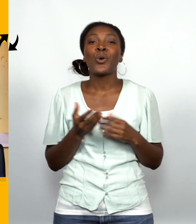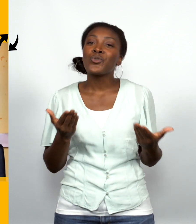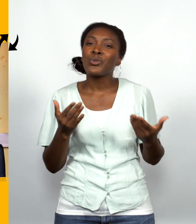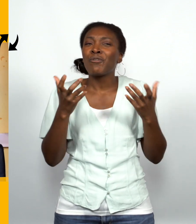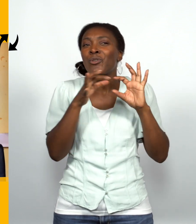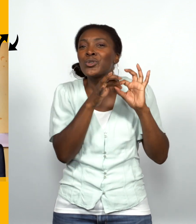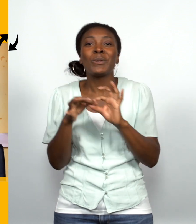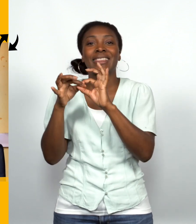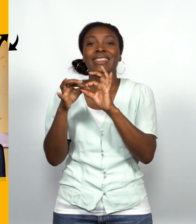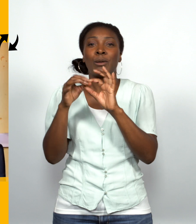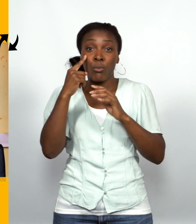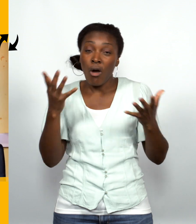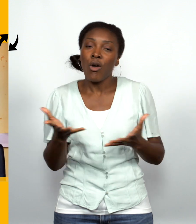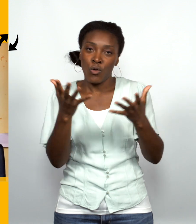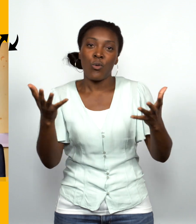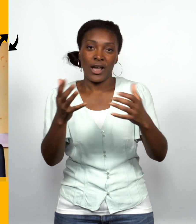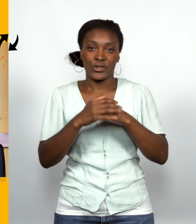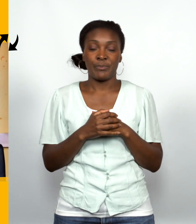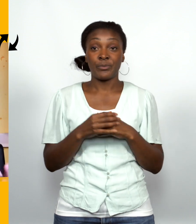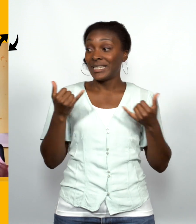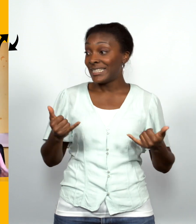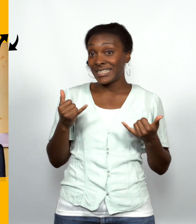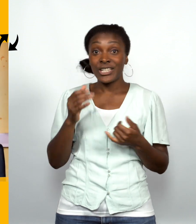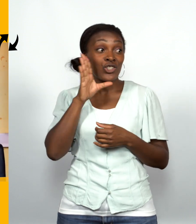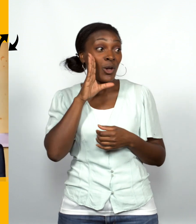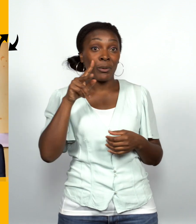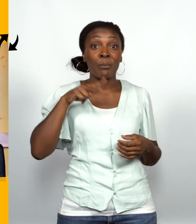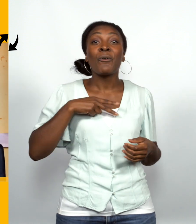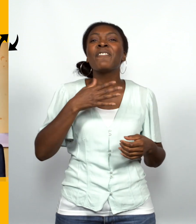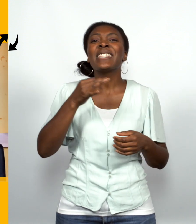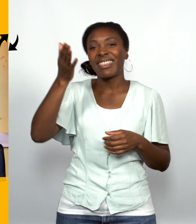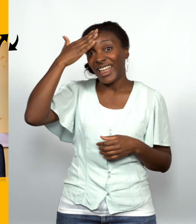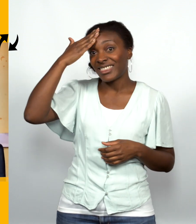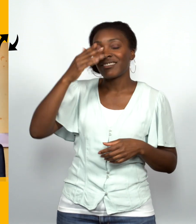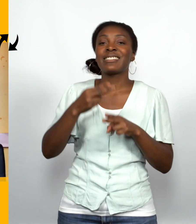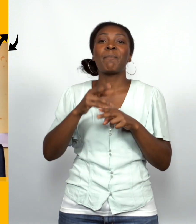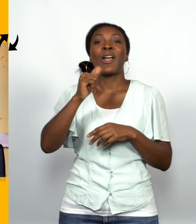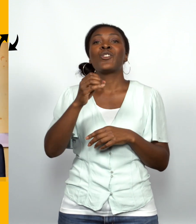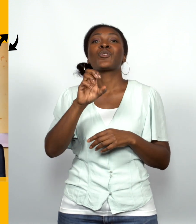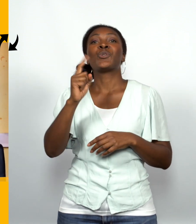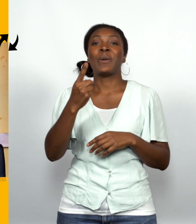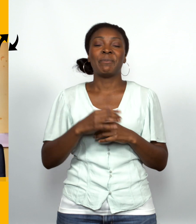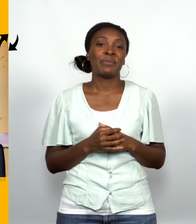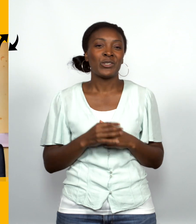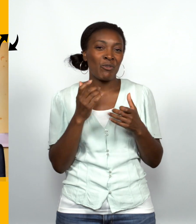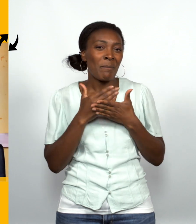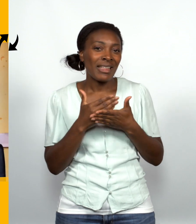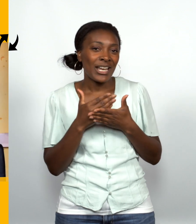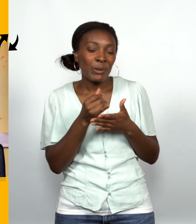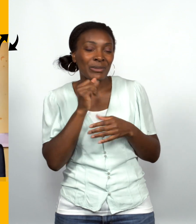un peu comme une suite de cette vidéo, vous encourager. Je suis dans la chambre de mon premier fils, Josué, et du coup je voulais vous partager un petit